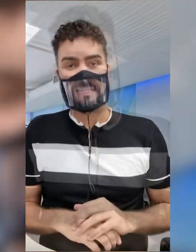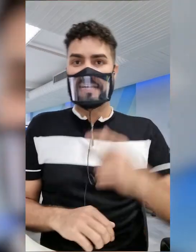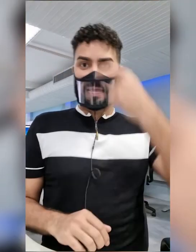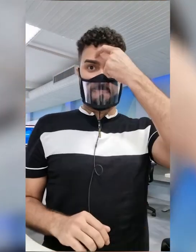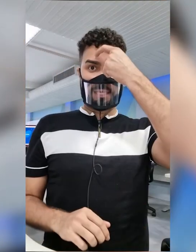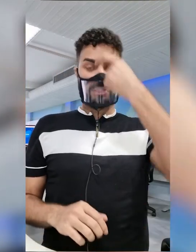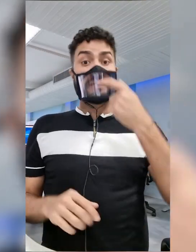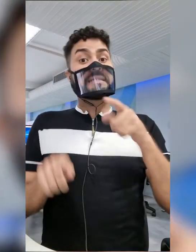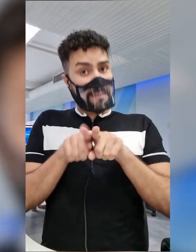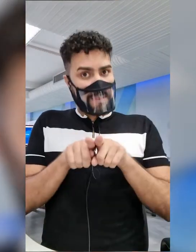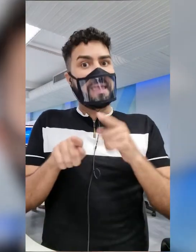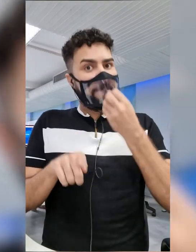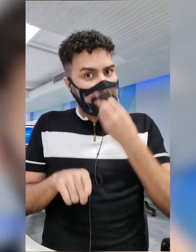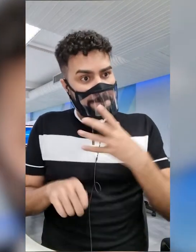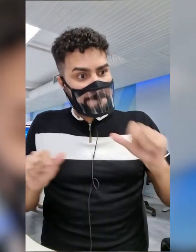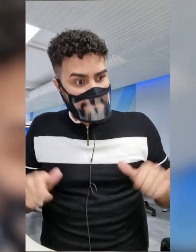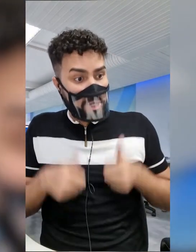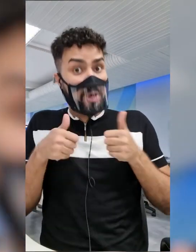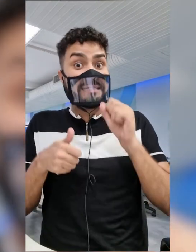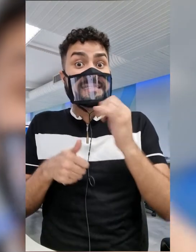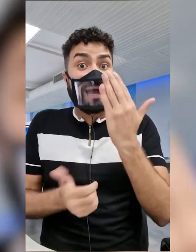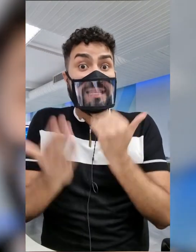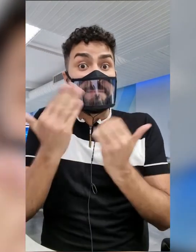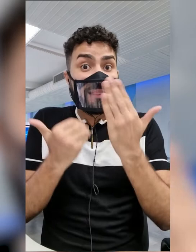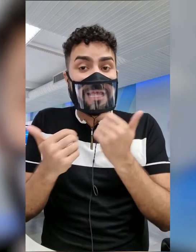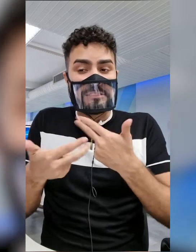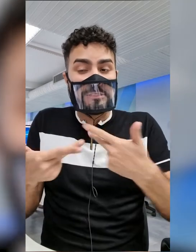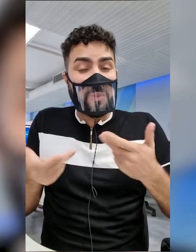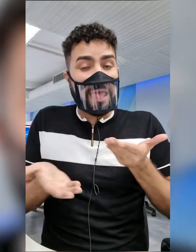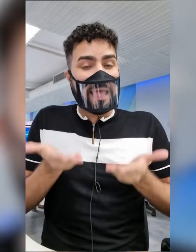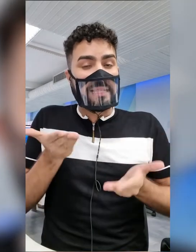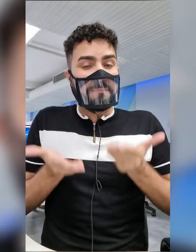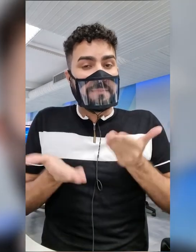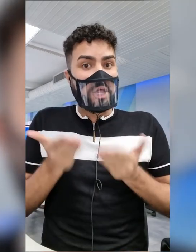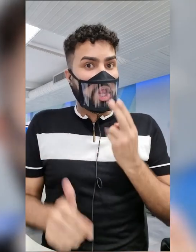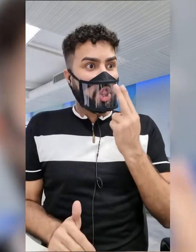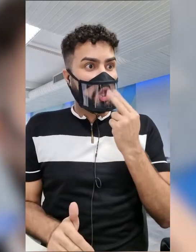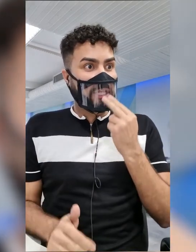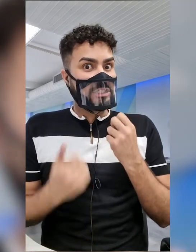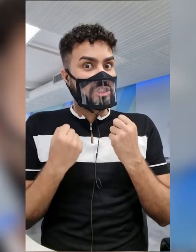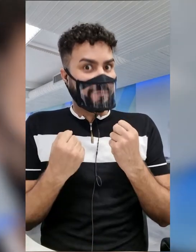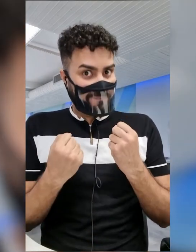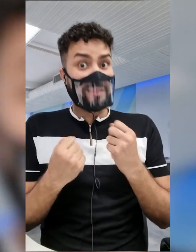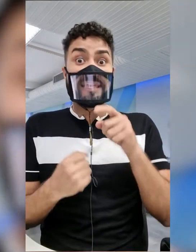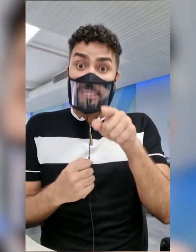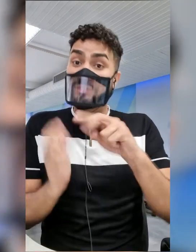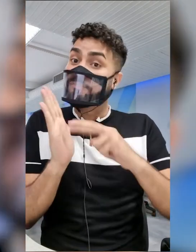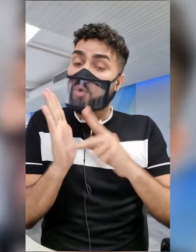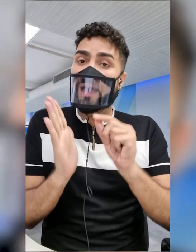A mente também funciona melhor quando a alimentação do candidato é equilibrada e nutritiva. Isso significa